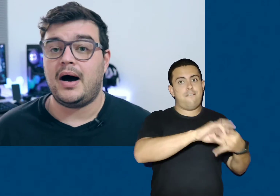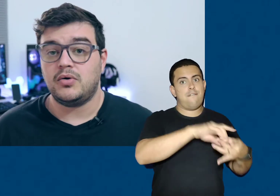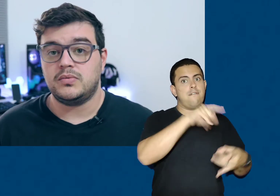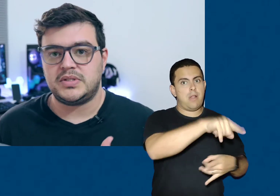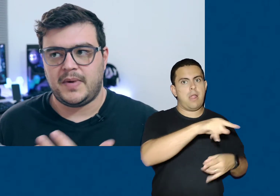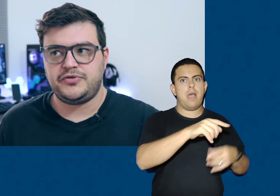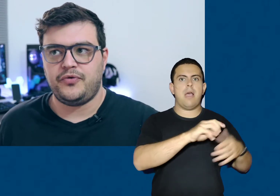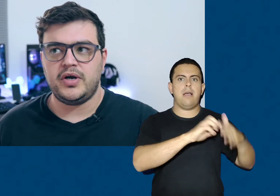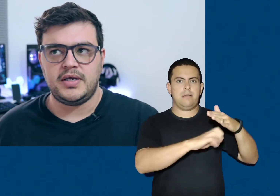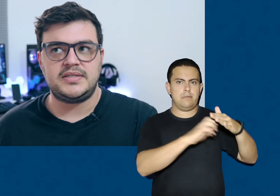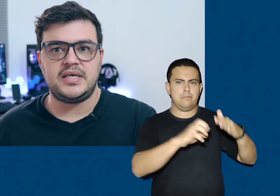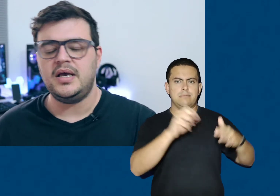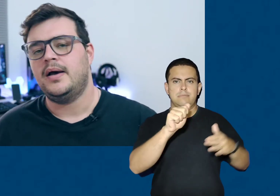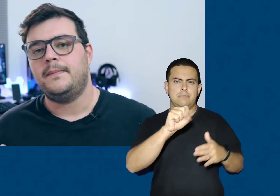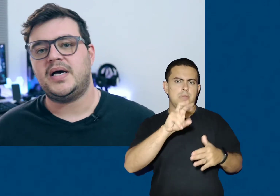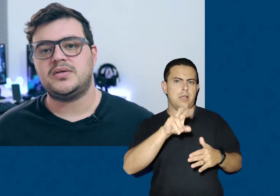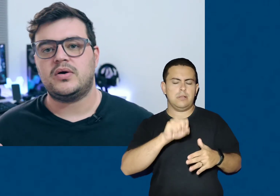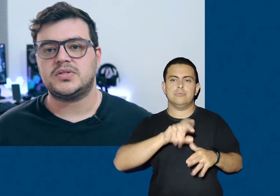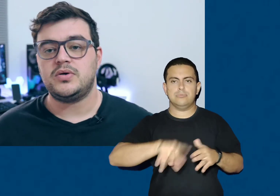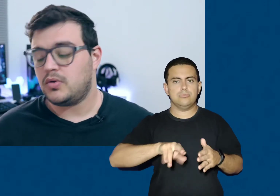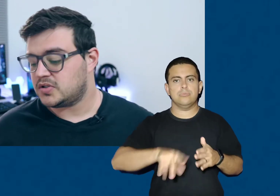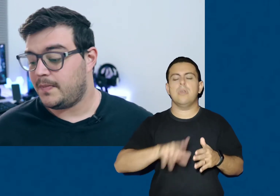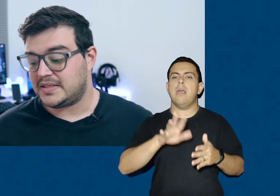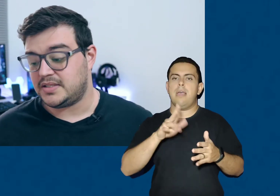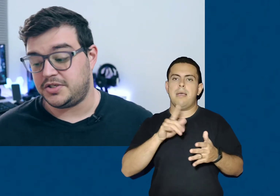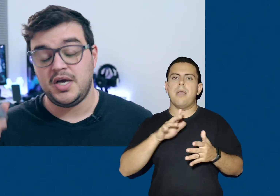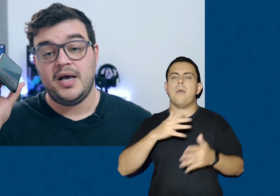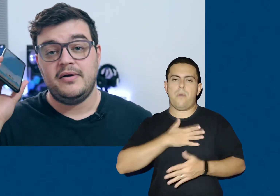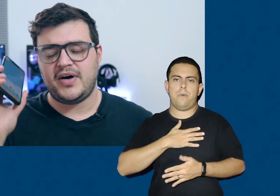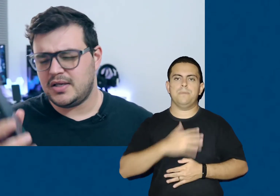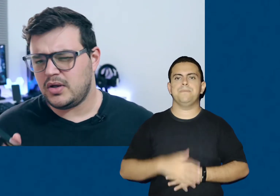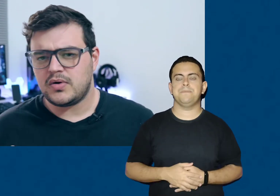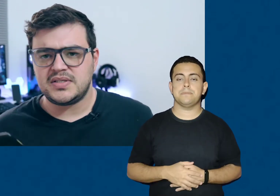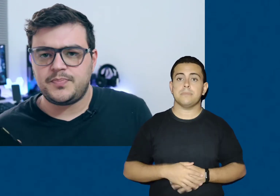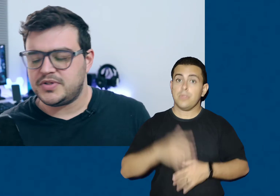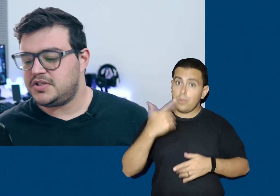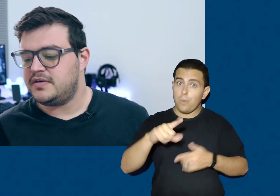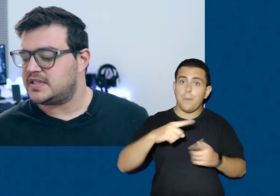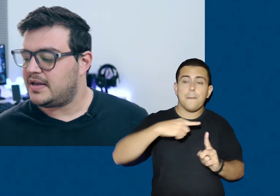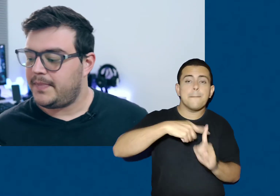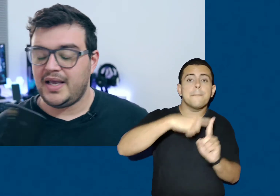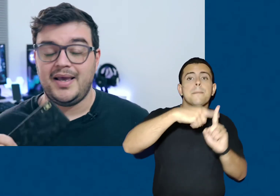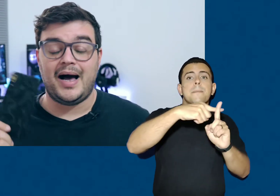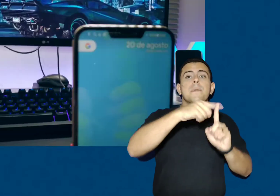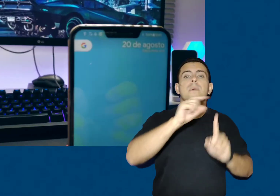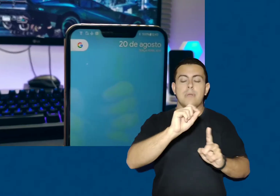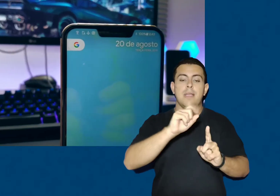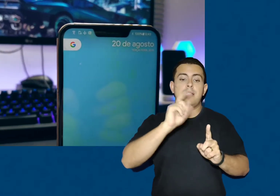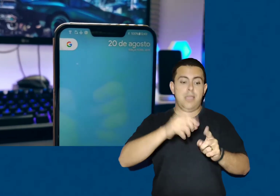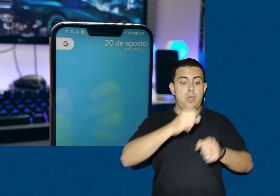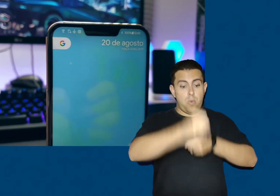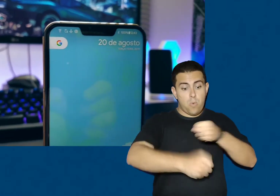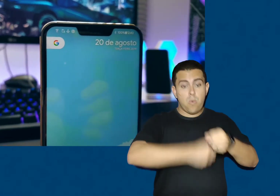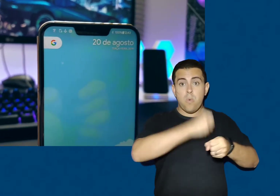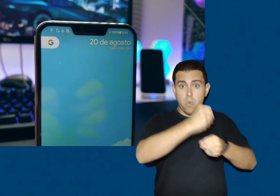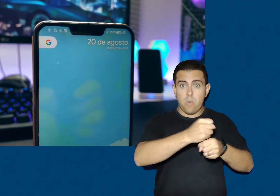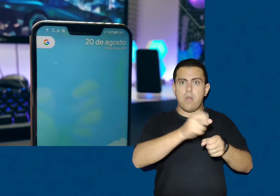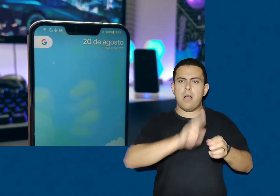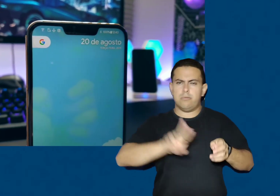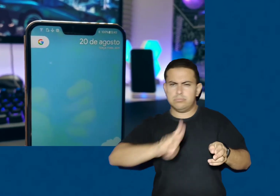smartphone em si, mas é um negócio que eu gosto bastante. Falando em coisas positivas também, mesmo depois de um ano de uso, a bateria ainda